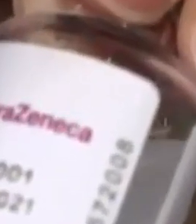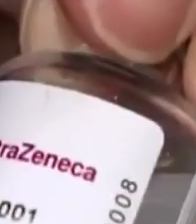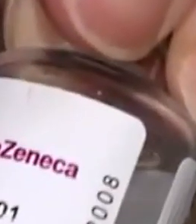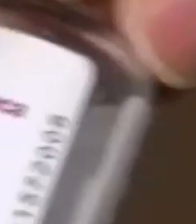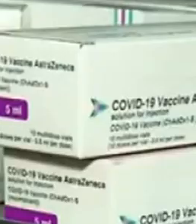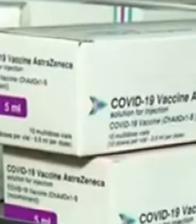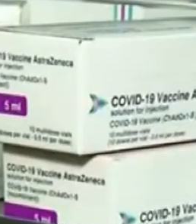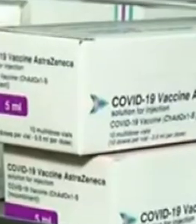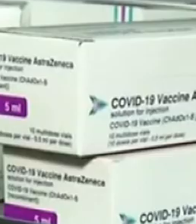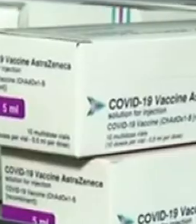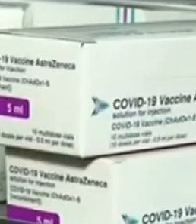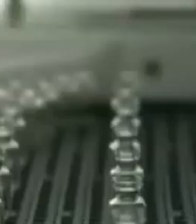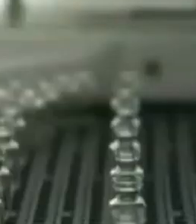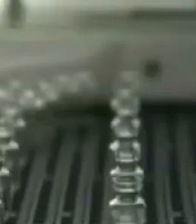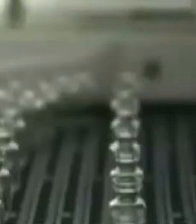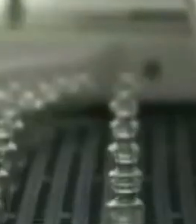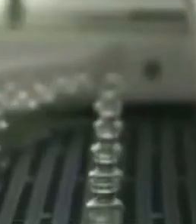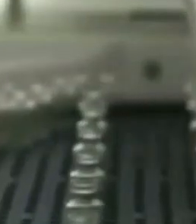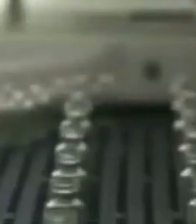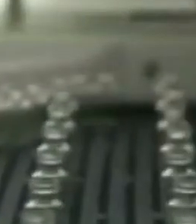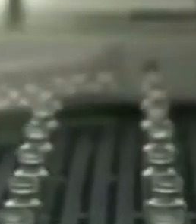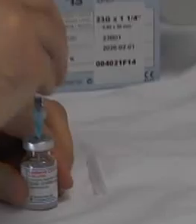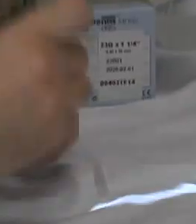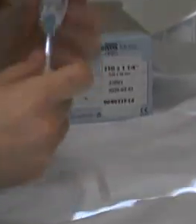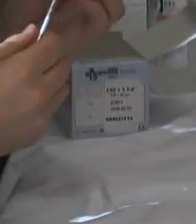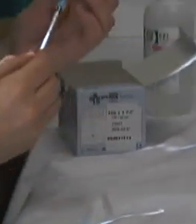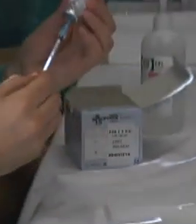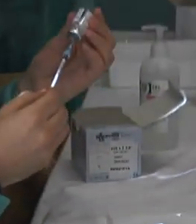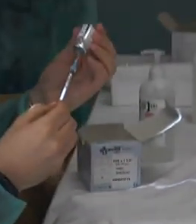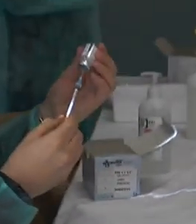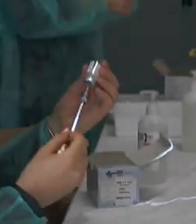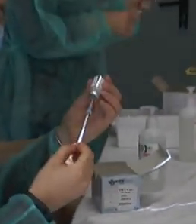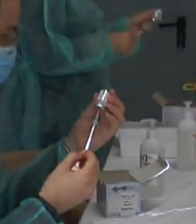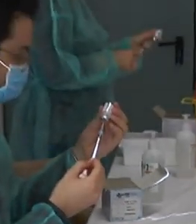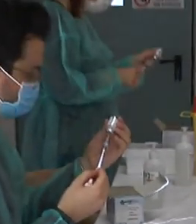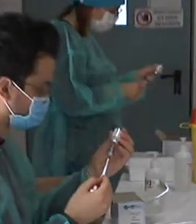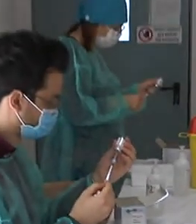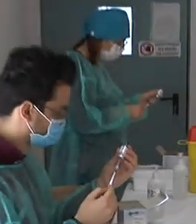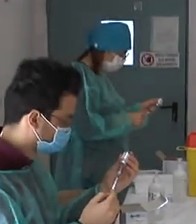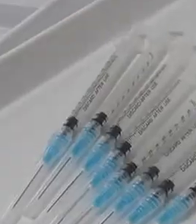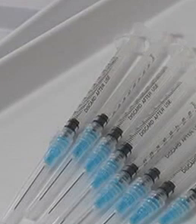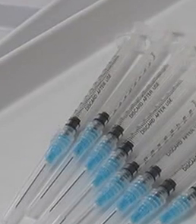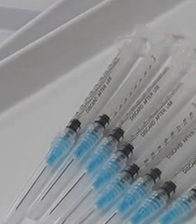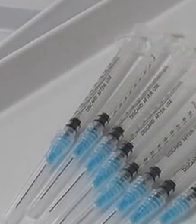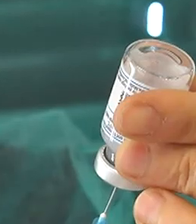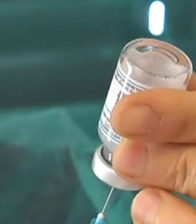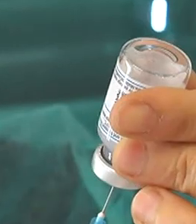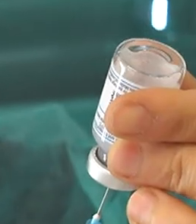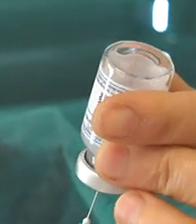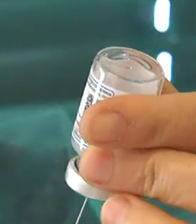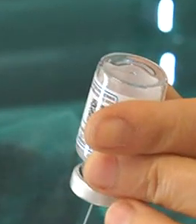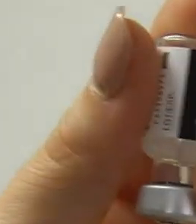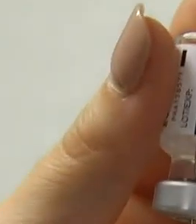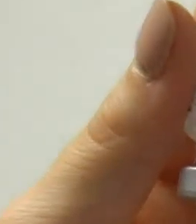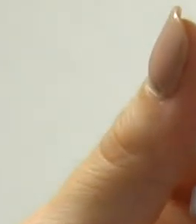il caso AstraZeneca che potrebbe sparigliare di nuovo le carte in tavola. Sulle trombosi post vaccino ulteriori approfondimenti